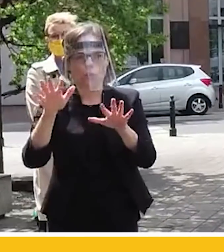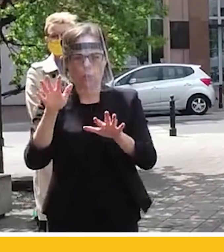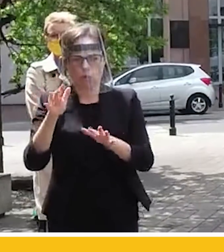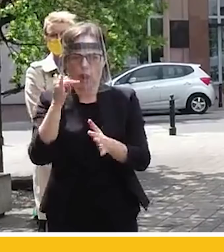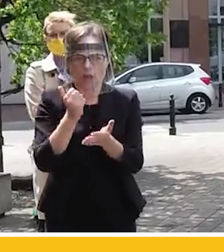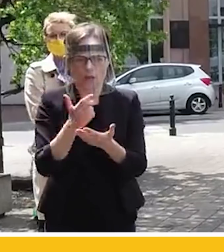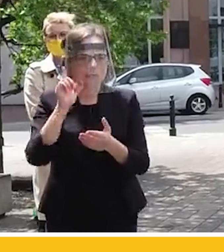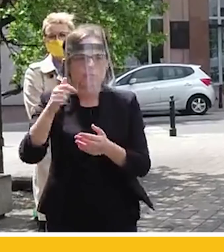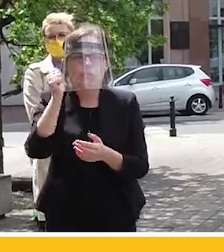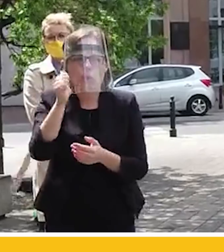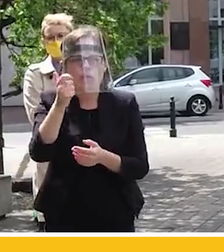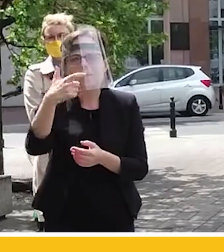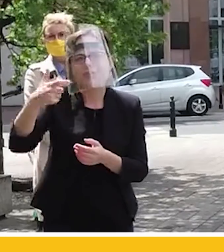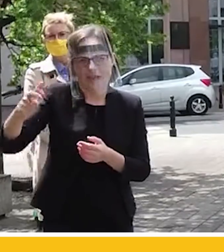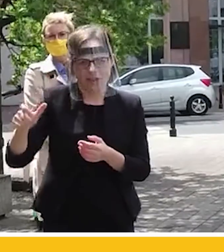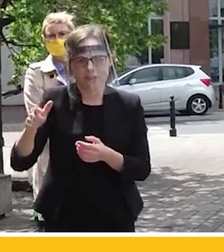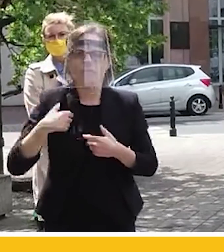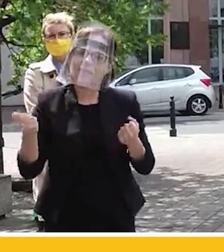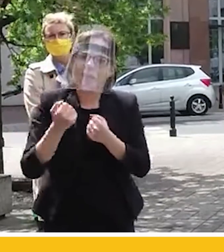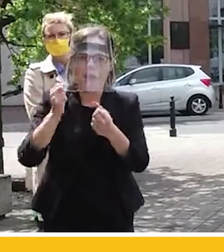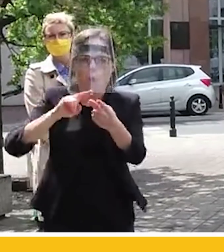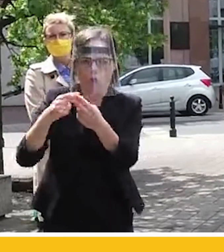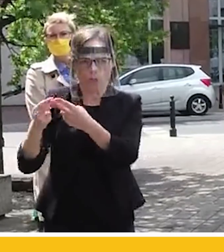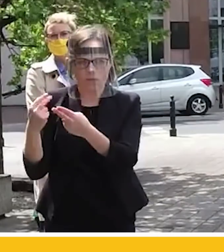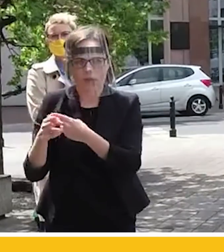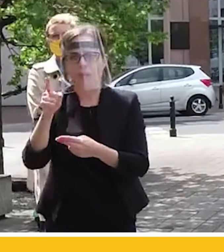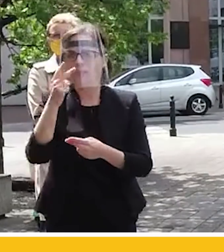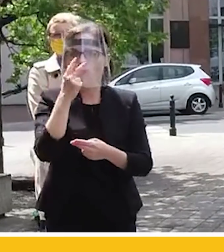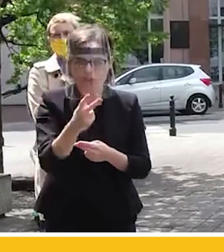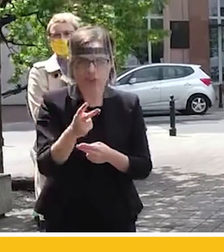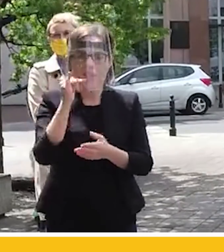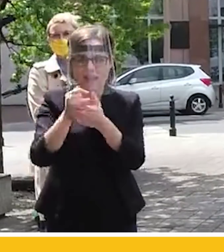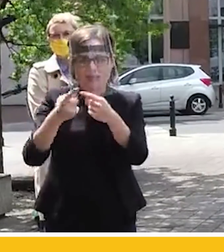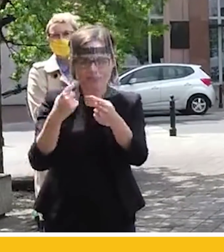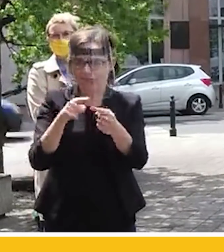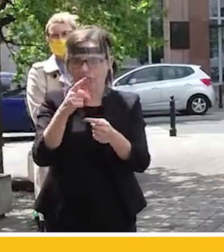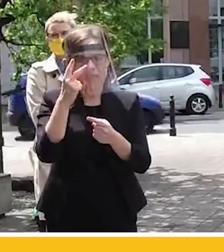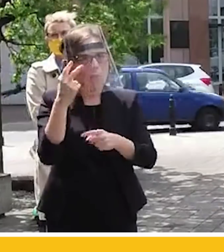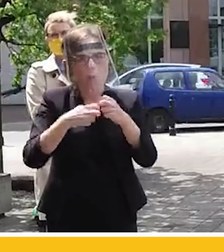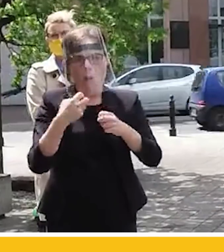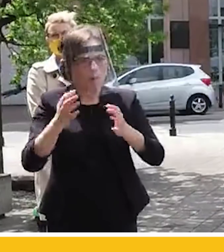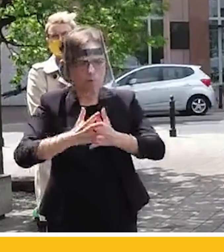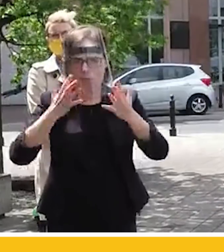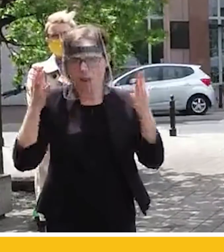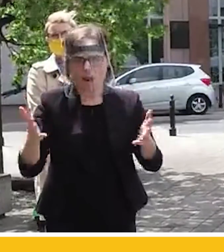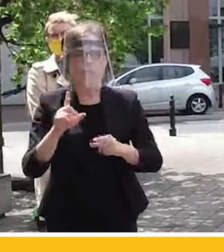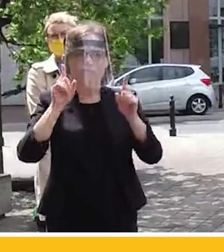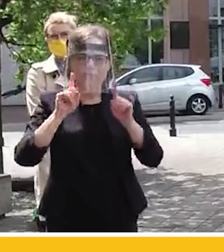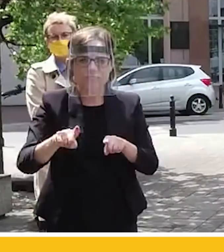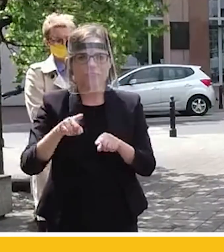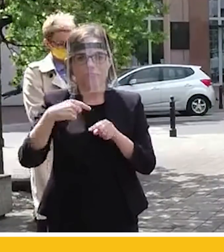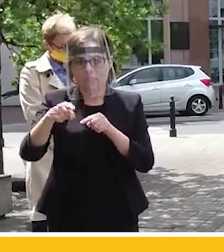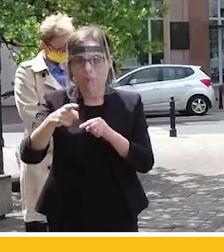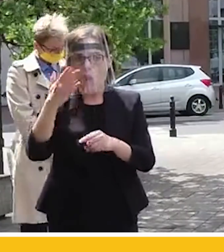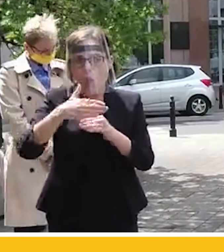dziennie, na wszystkie staramy się odpowiadać, widzimy, że skala problemu jest olbrzymia. I że rzeczywiście możemy zacząć mierzyć się pod koniec